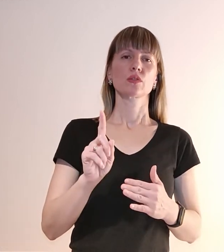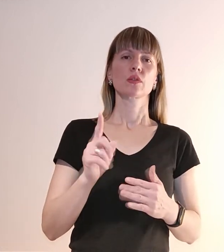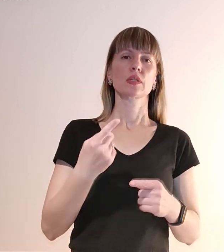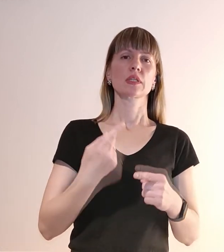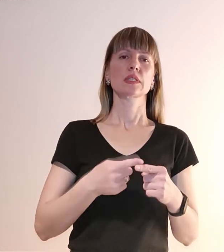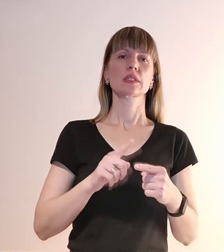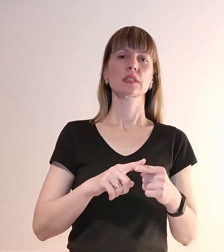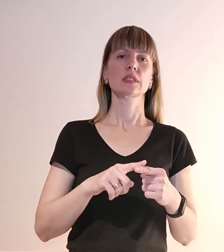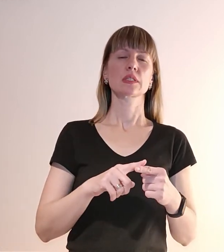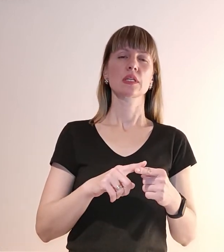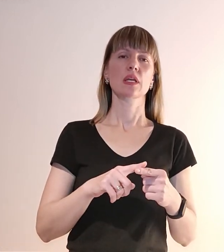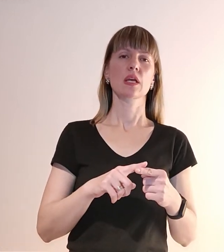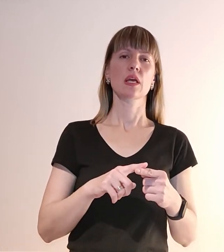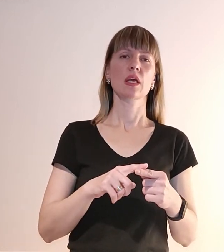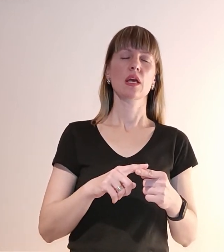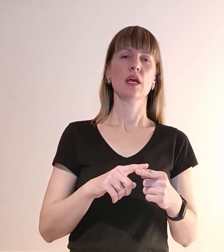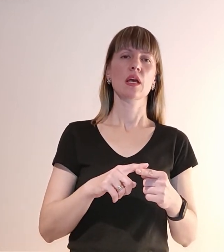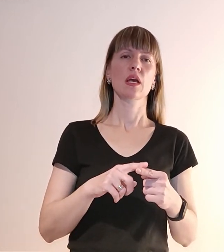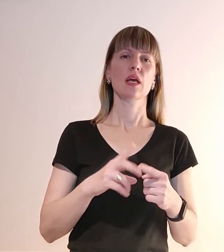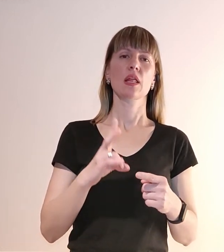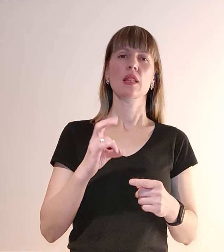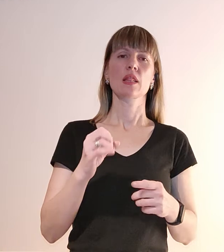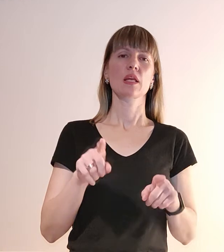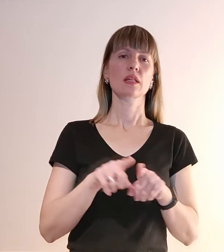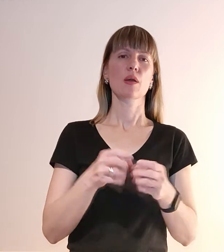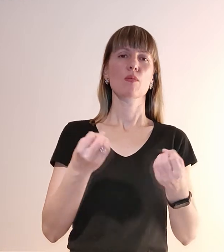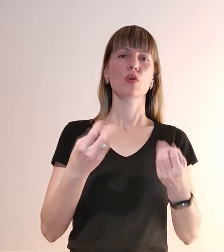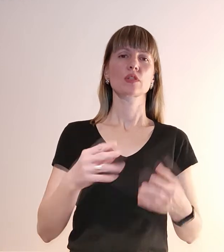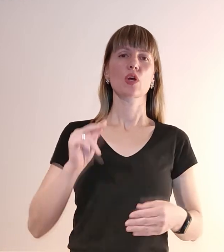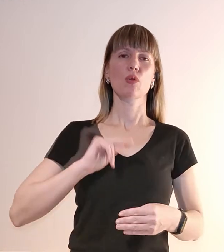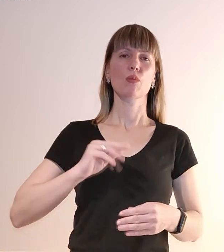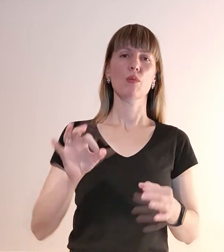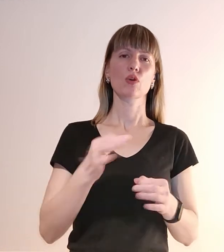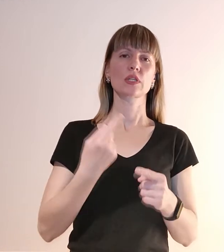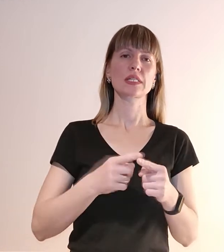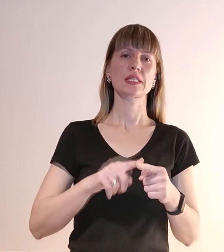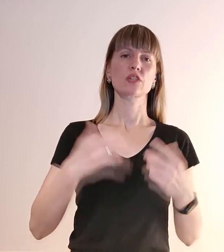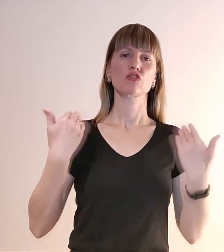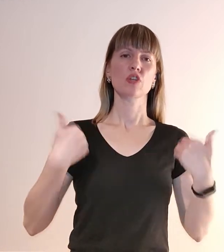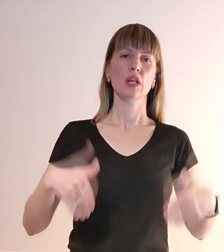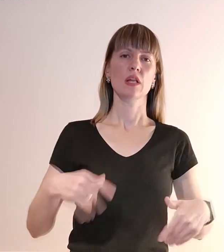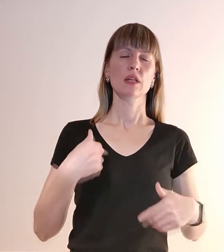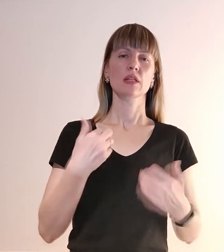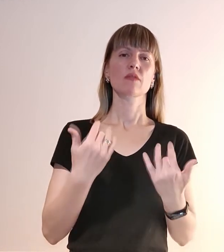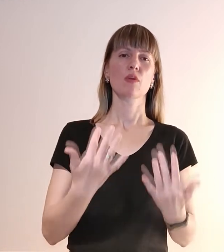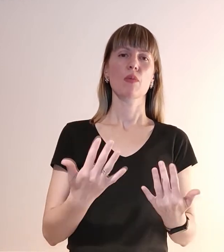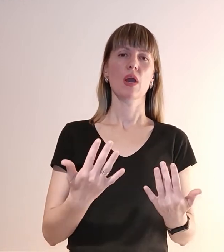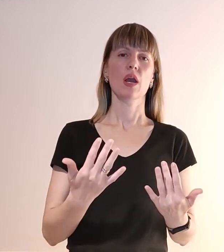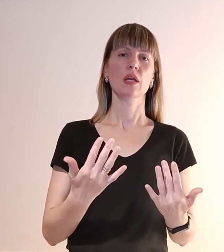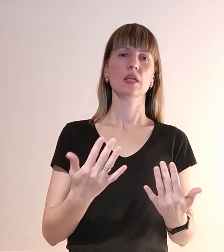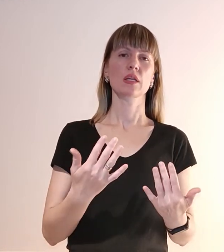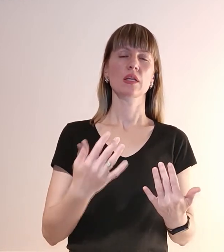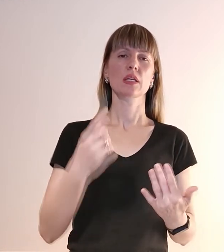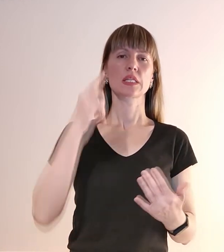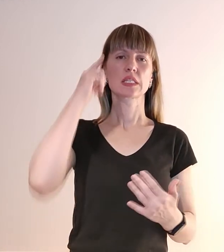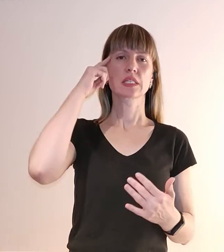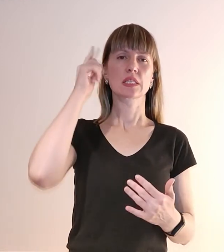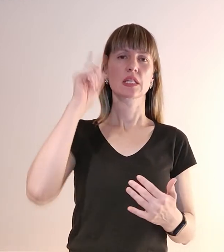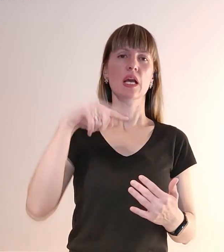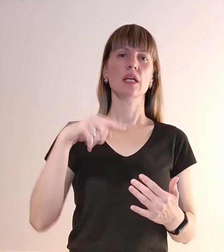не досить така дуже проста робота, пошити цей жилет. Вона вимагає певного хісту, тобто певних